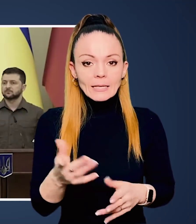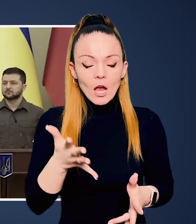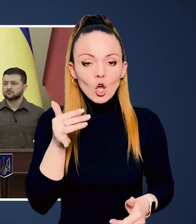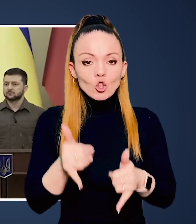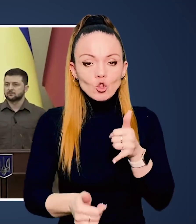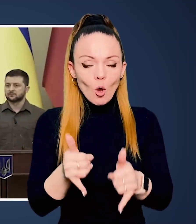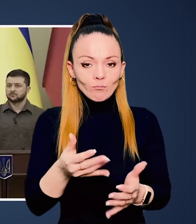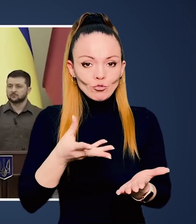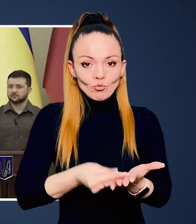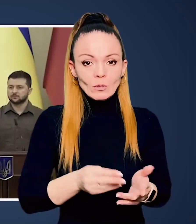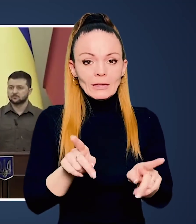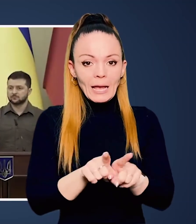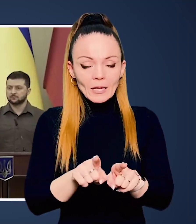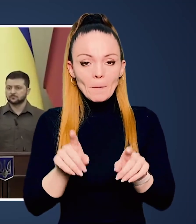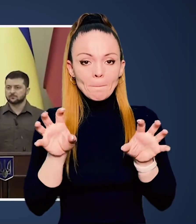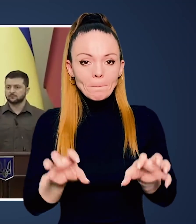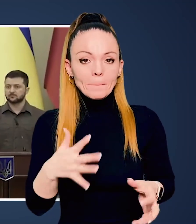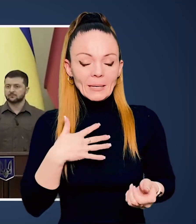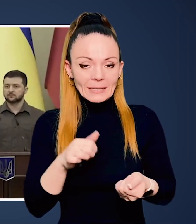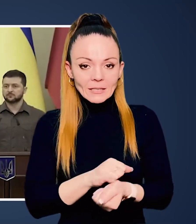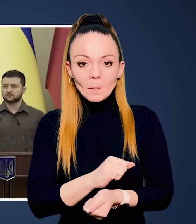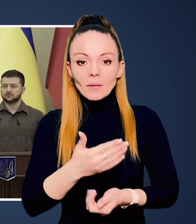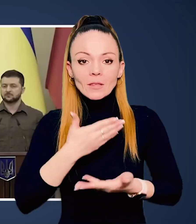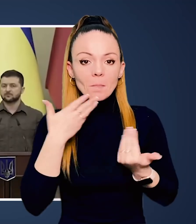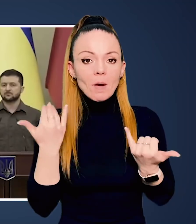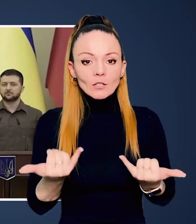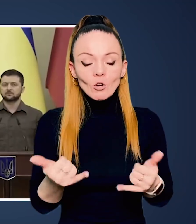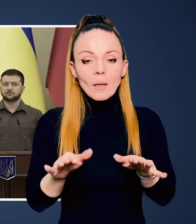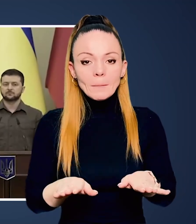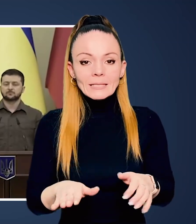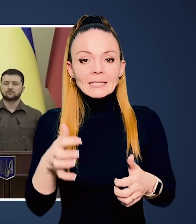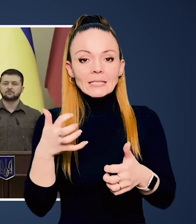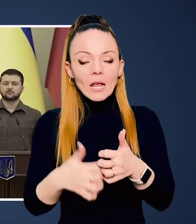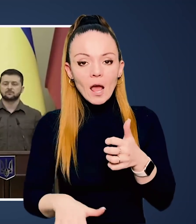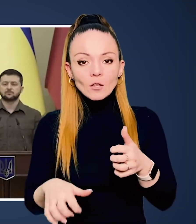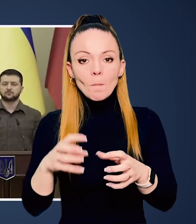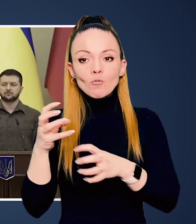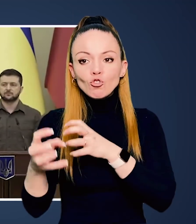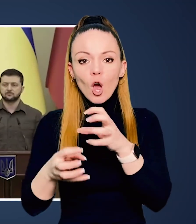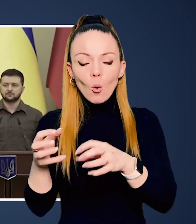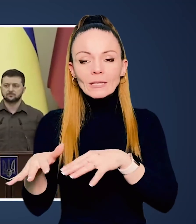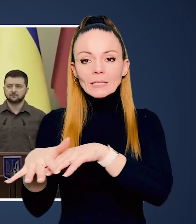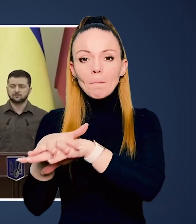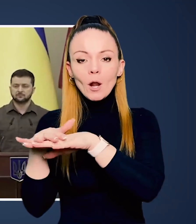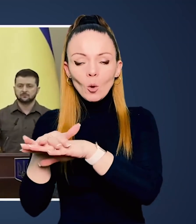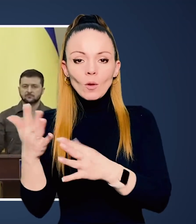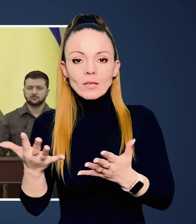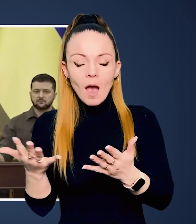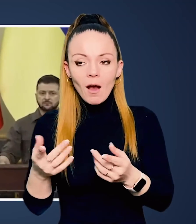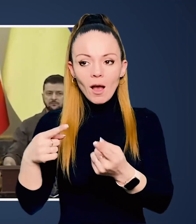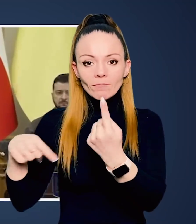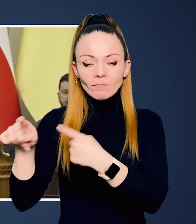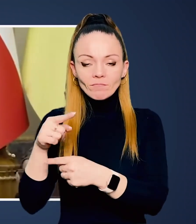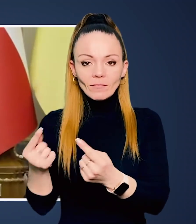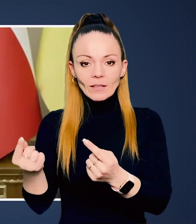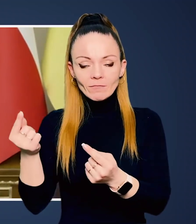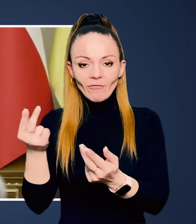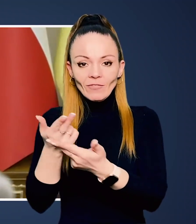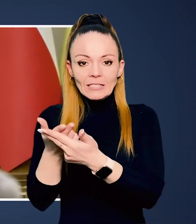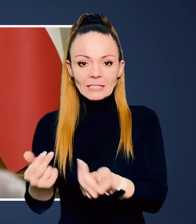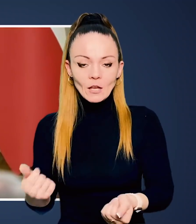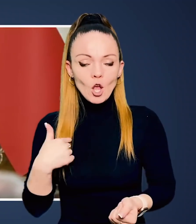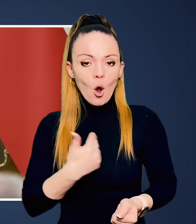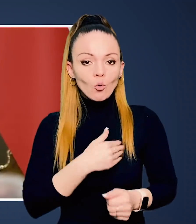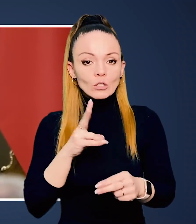Для цих, які топчуть такі принципи, немає сьогодні місця серед міжнародної спільноти, яка себе взаємно